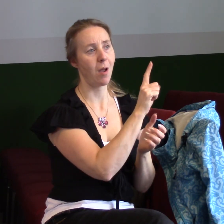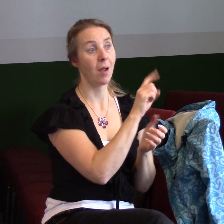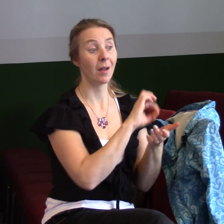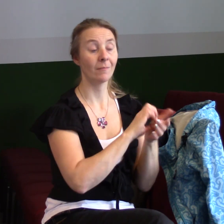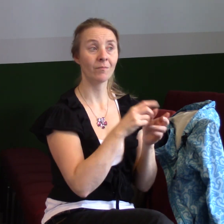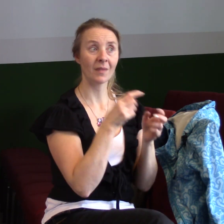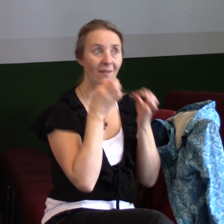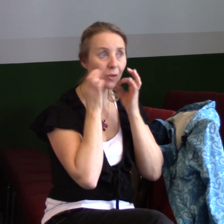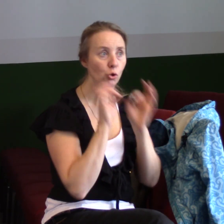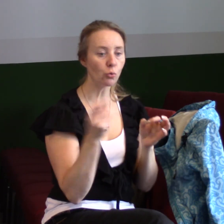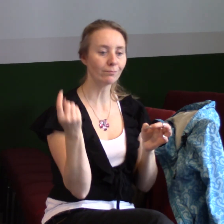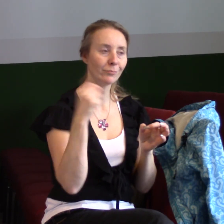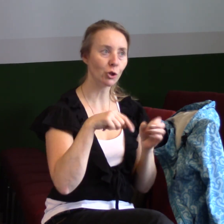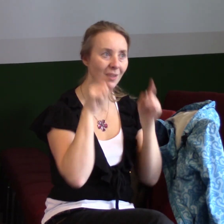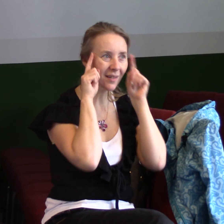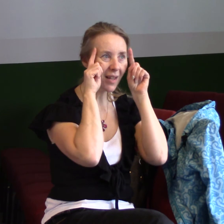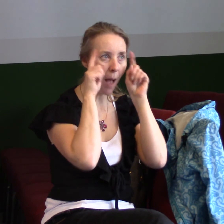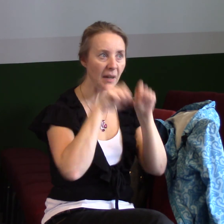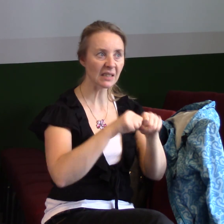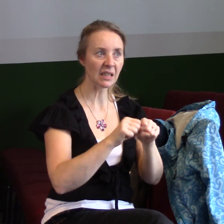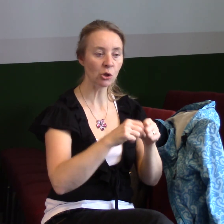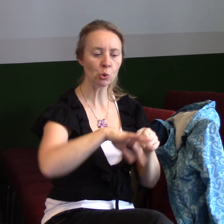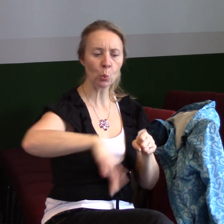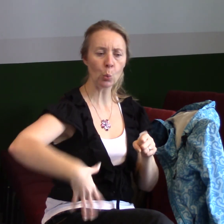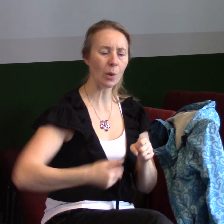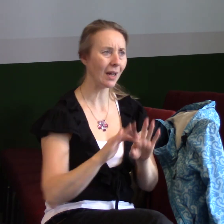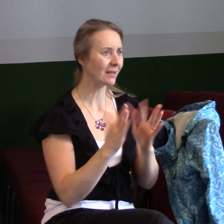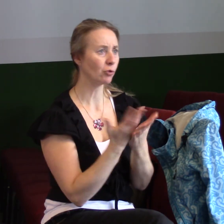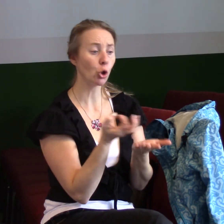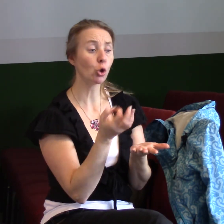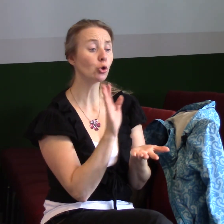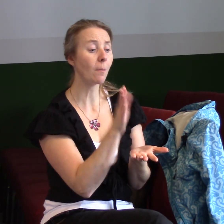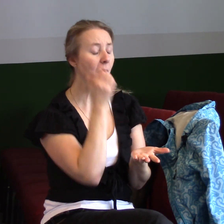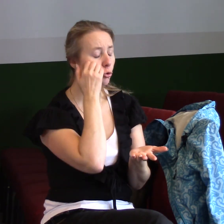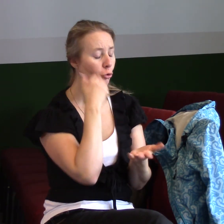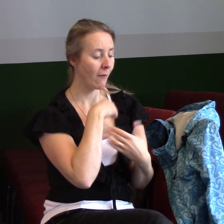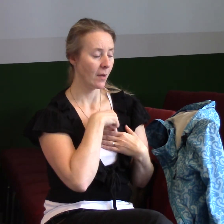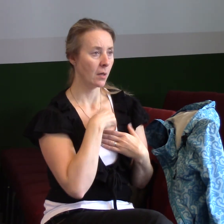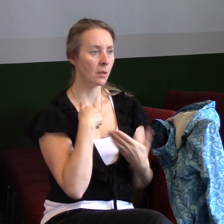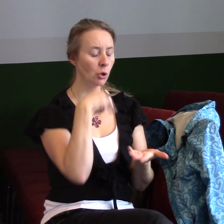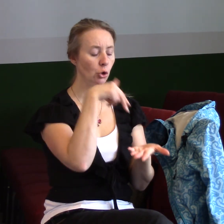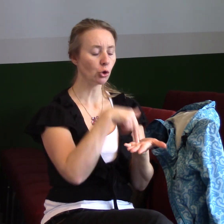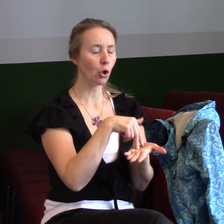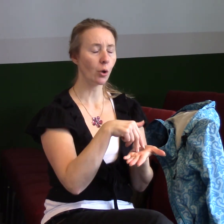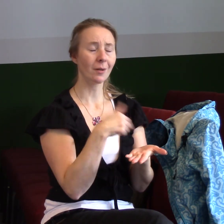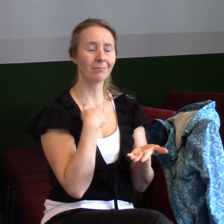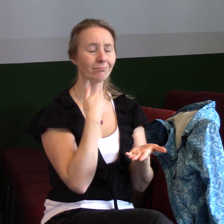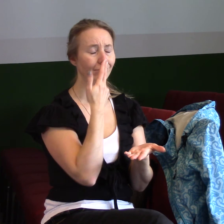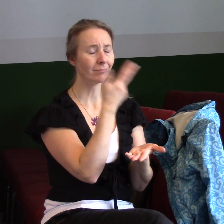zničit, snaží se ukrát všechno, co máš, a ty tam stojíš, nic nemáš v pohledu člověka. Ale víš, že